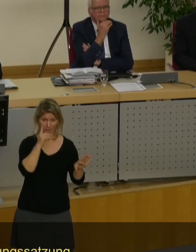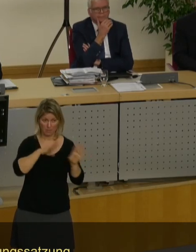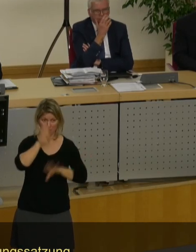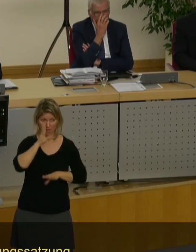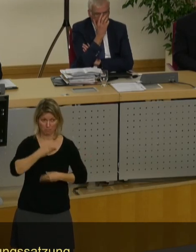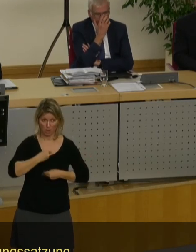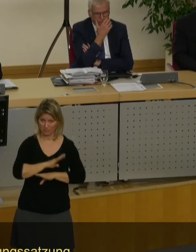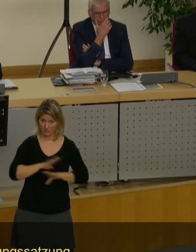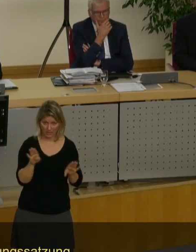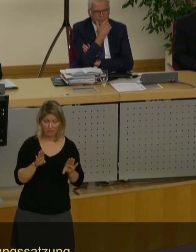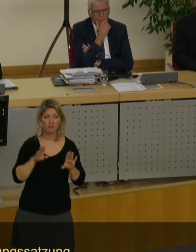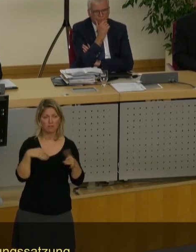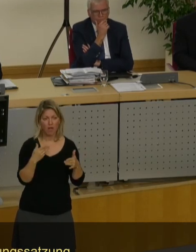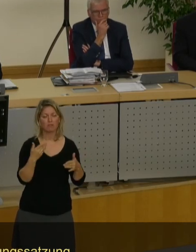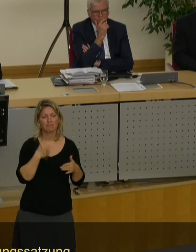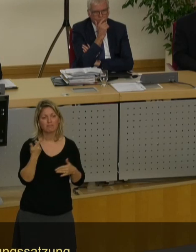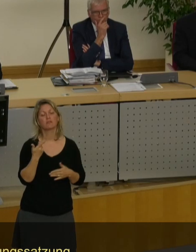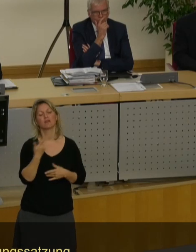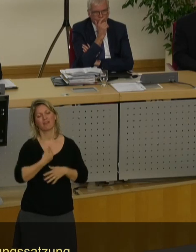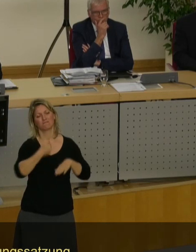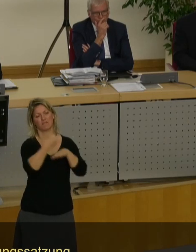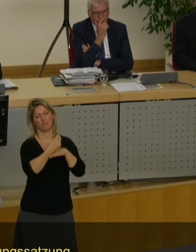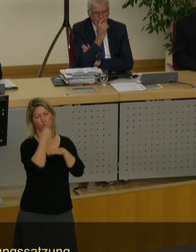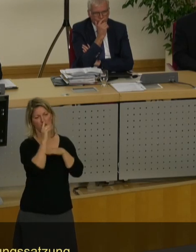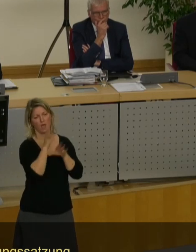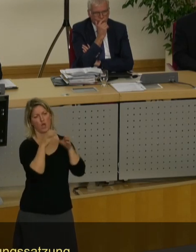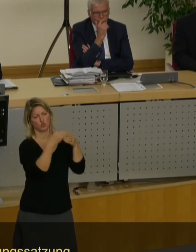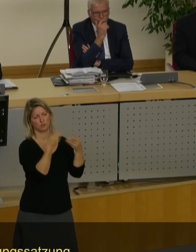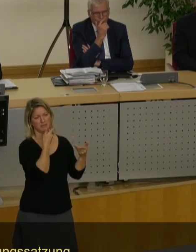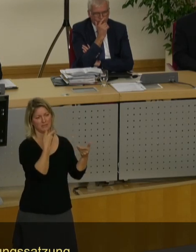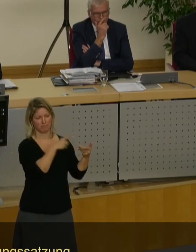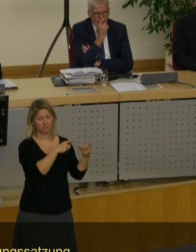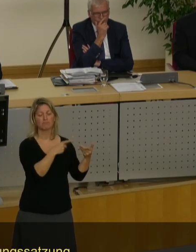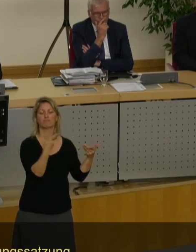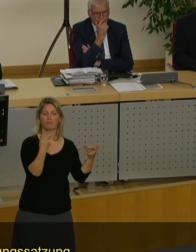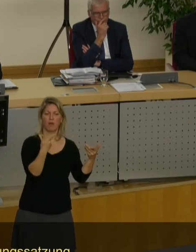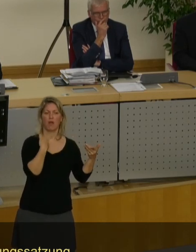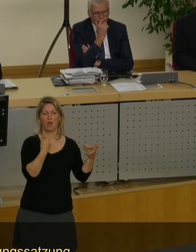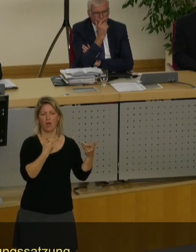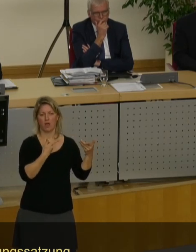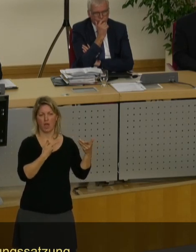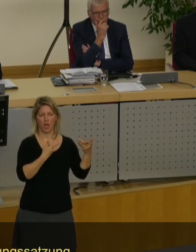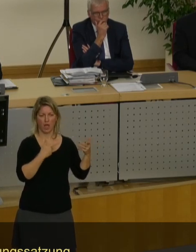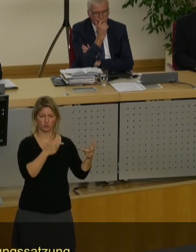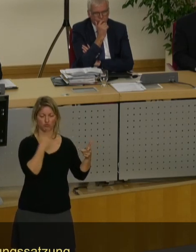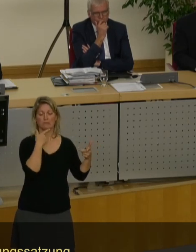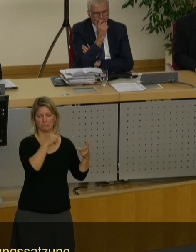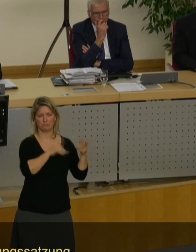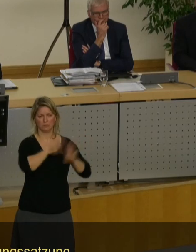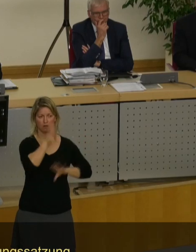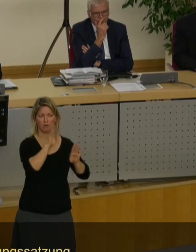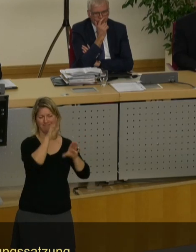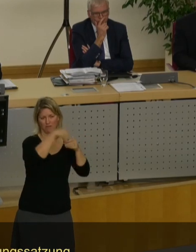Stimmen wir über den federführenden Ausschussbericht ab. Der ist ablehnend. Also, zunächst,